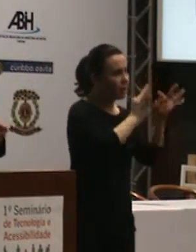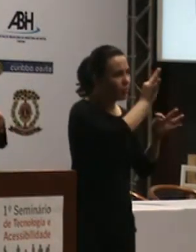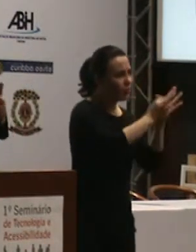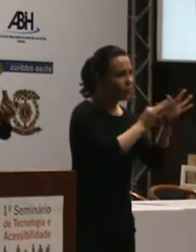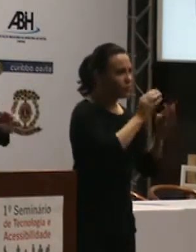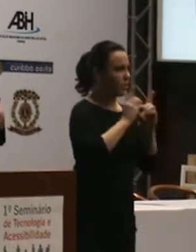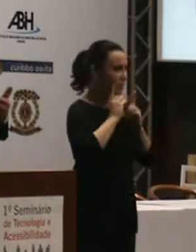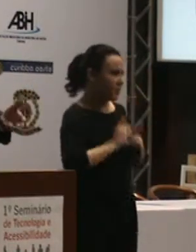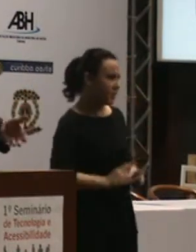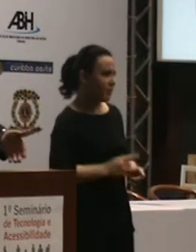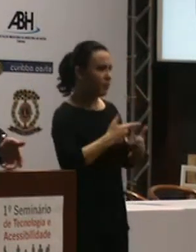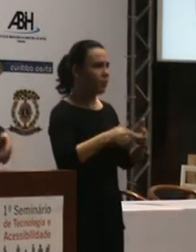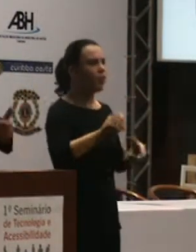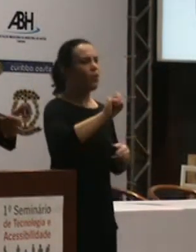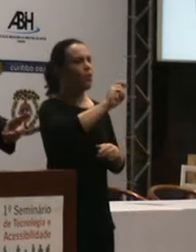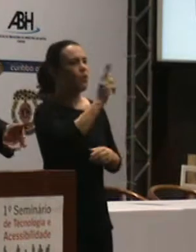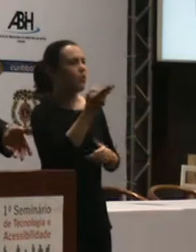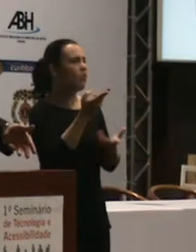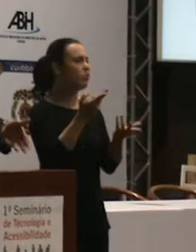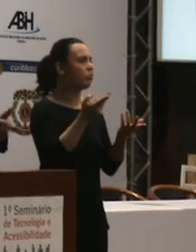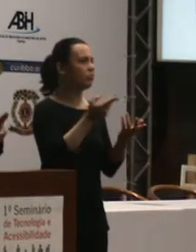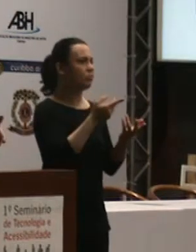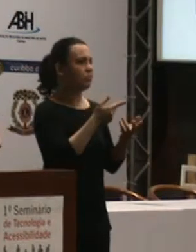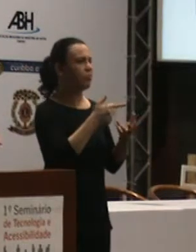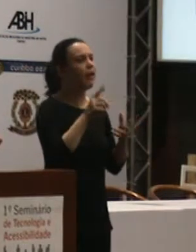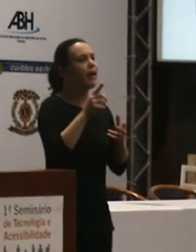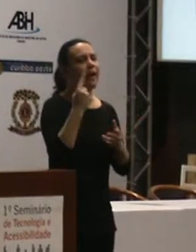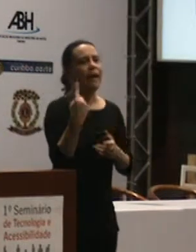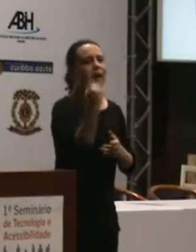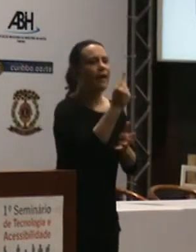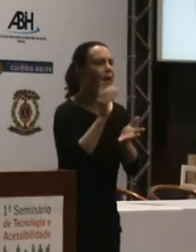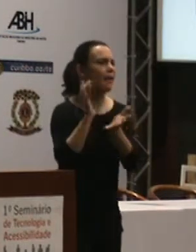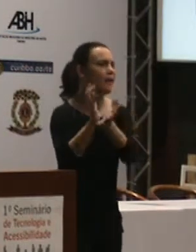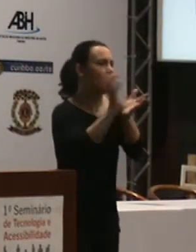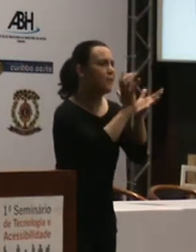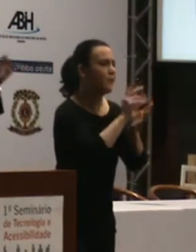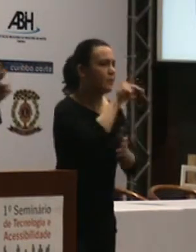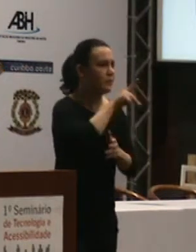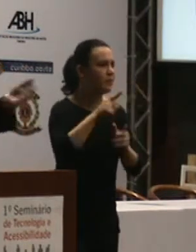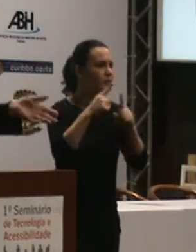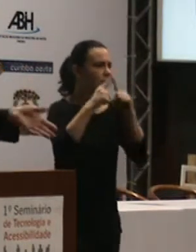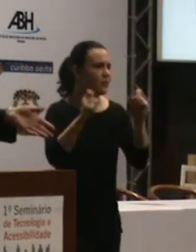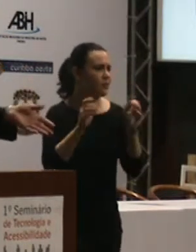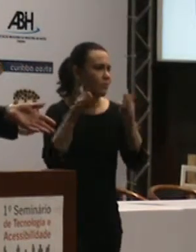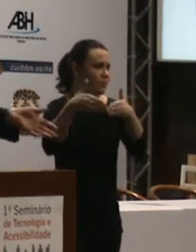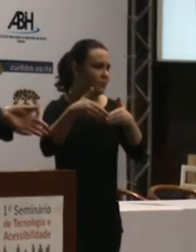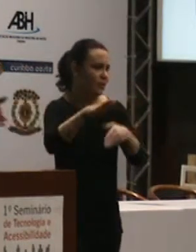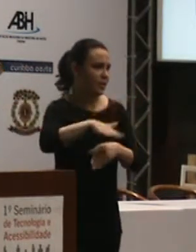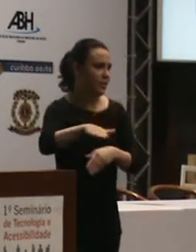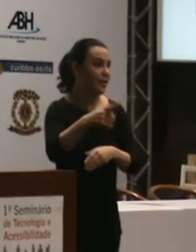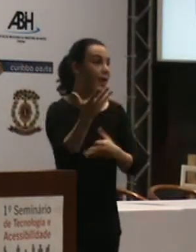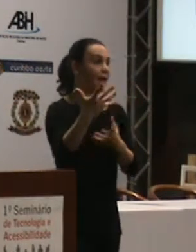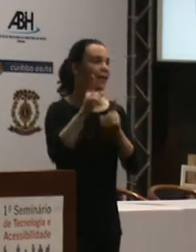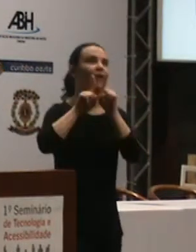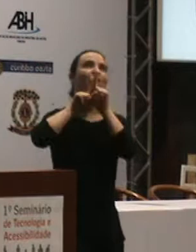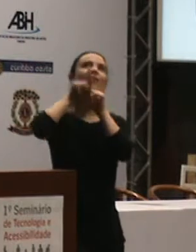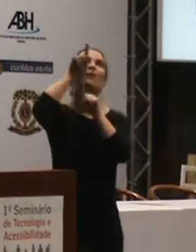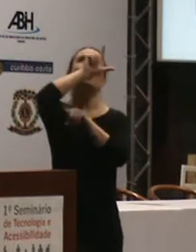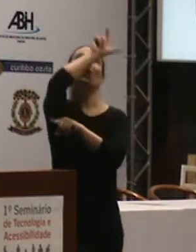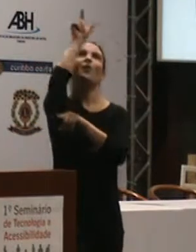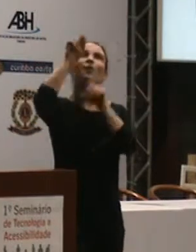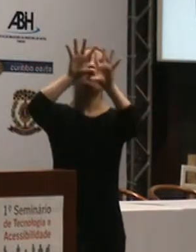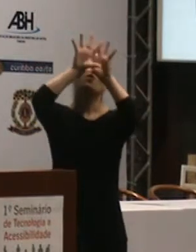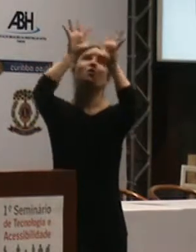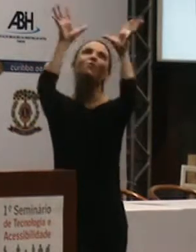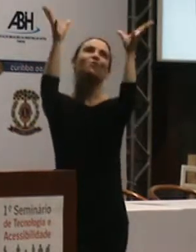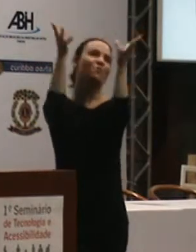Cada um já tem a sua base científica formada, então eles querem primeiro ir para o aluno, depois ir ao próximo. A gente